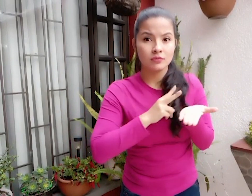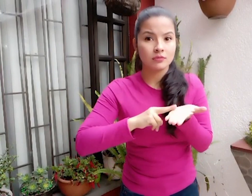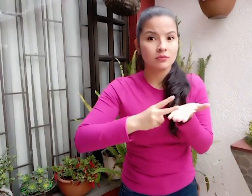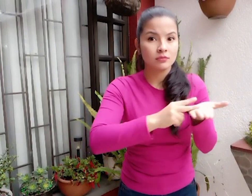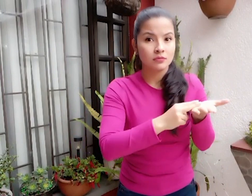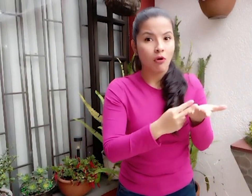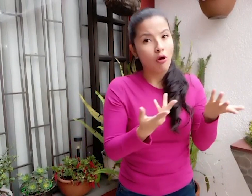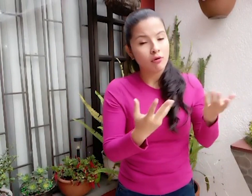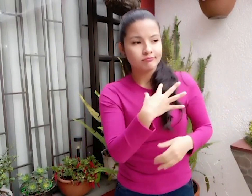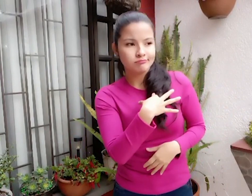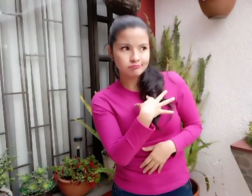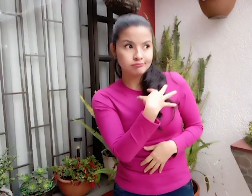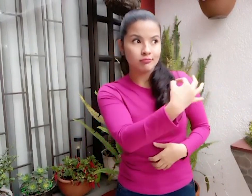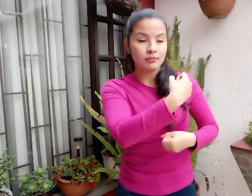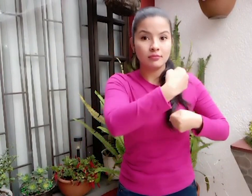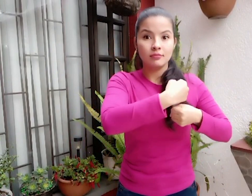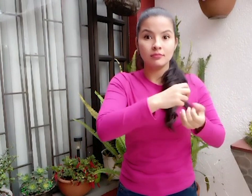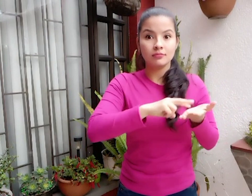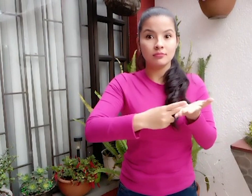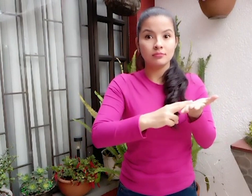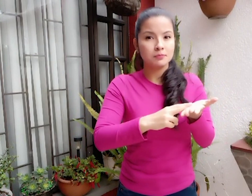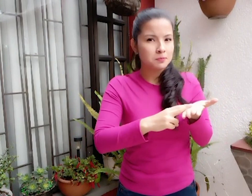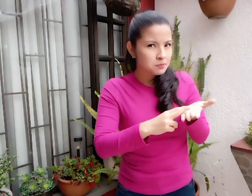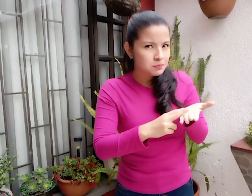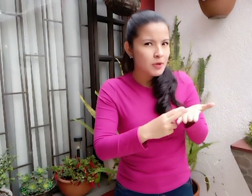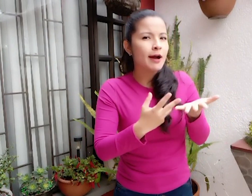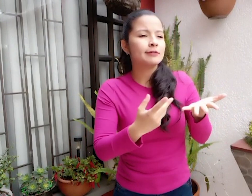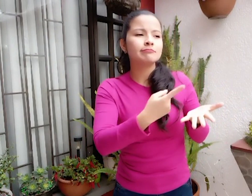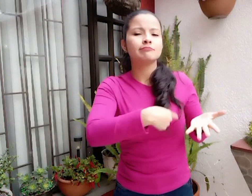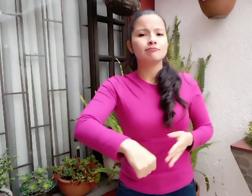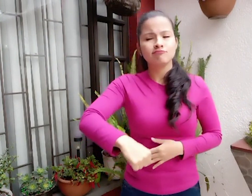accediendo a la formación y al trabajo en el marco de los derechos.